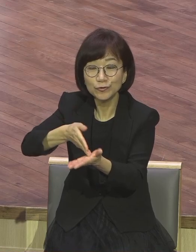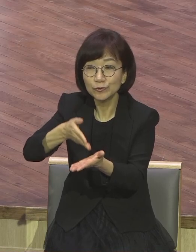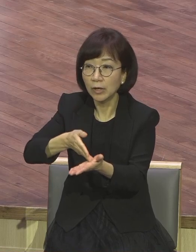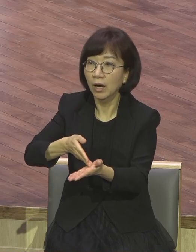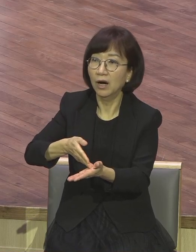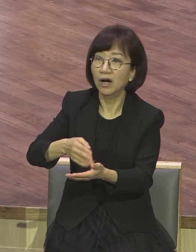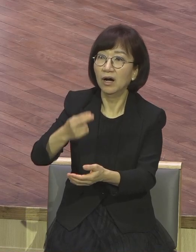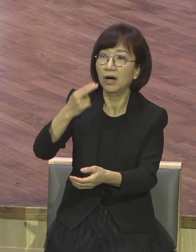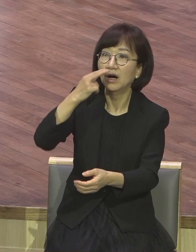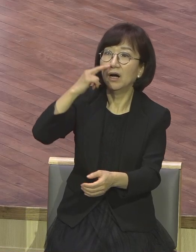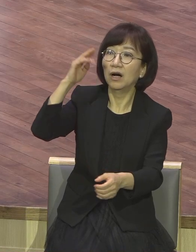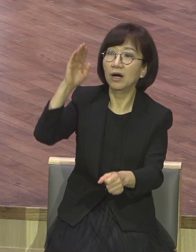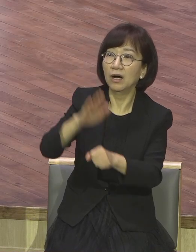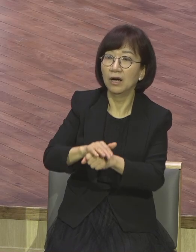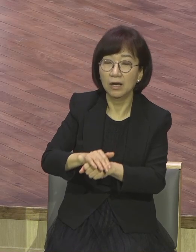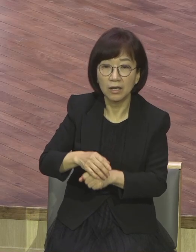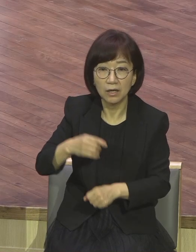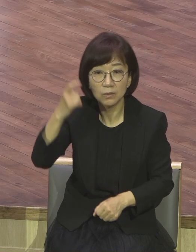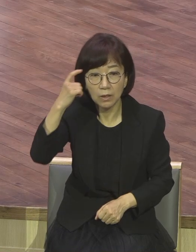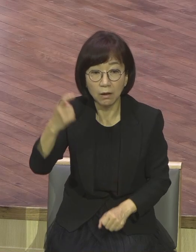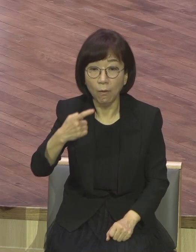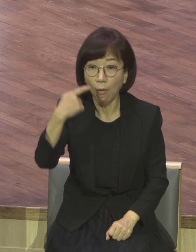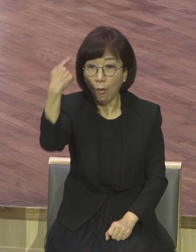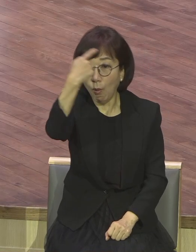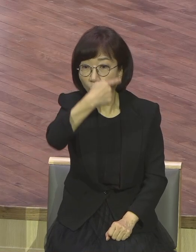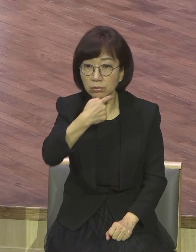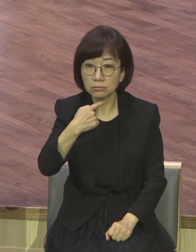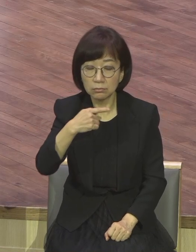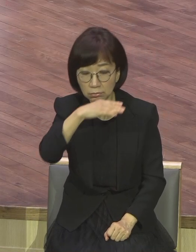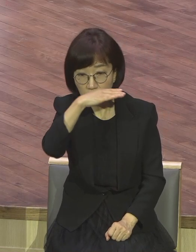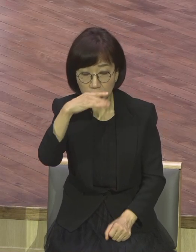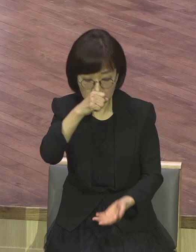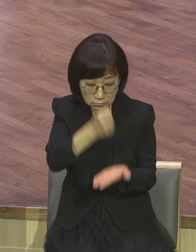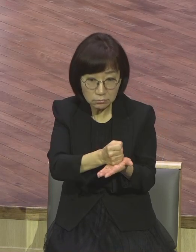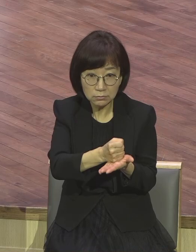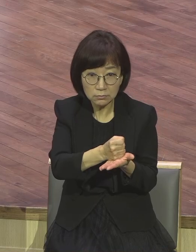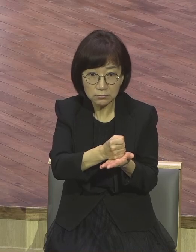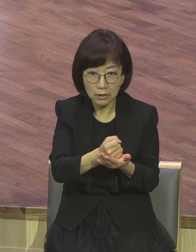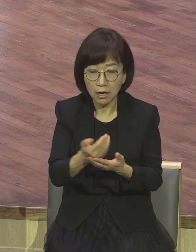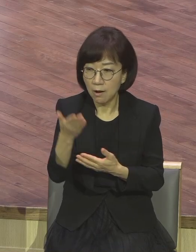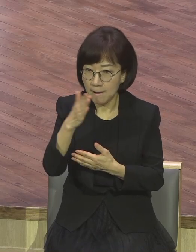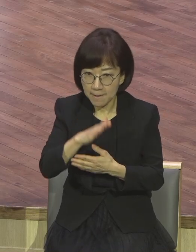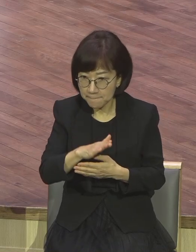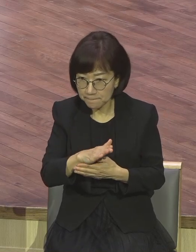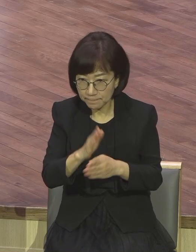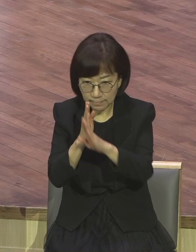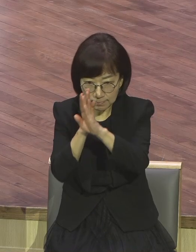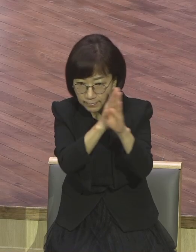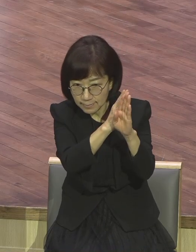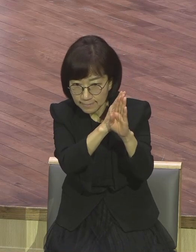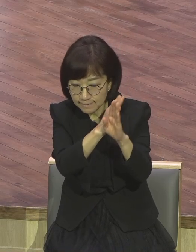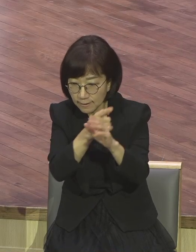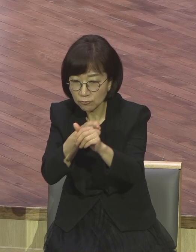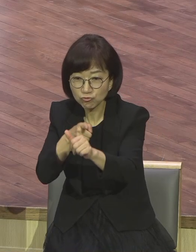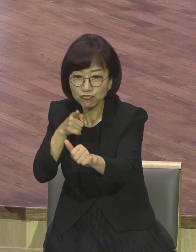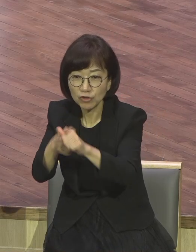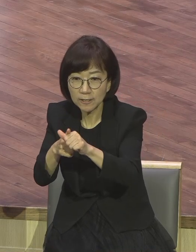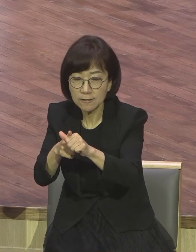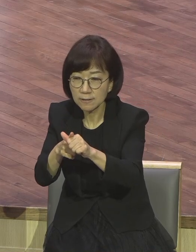저렇게 사람을 아니 하나 죽이고 또 올 때가 기다렸다가 또 하나